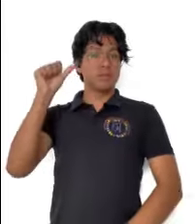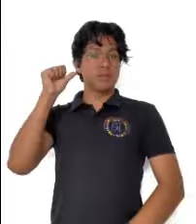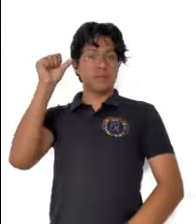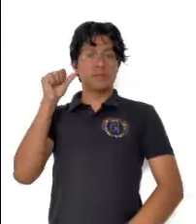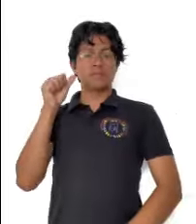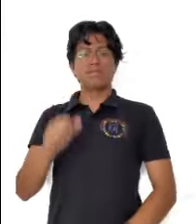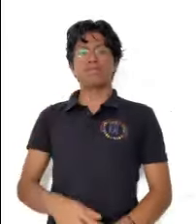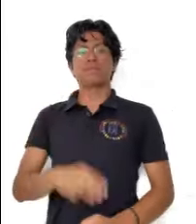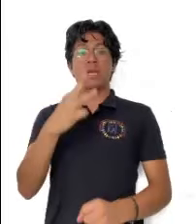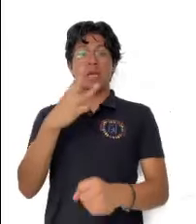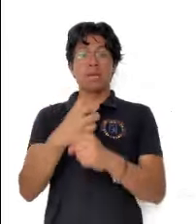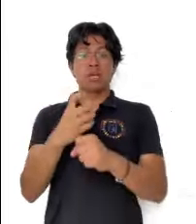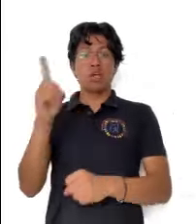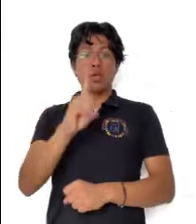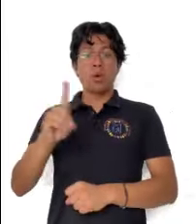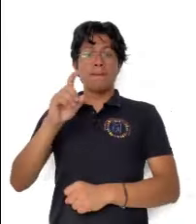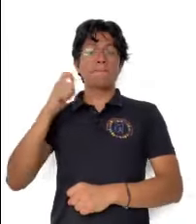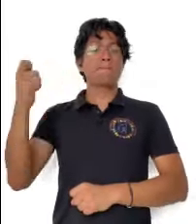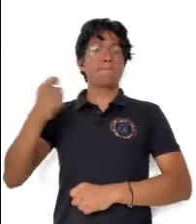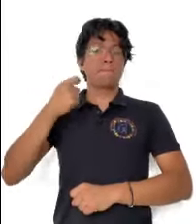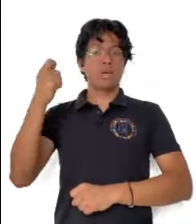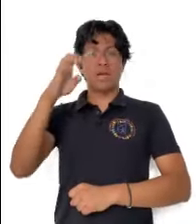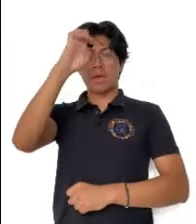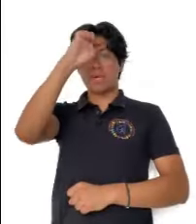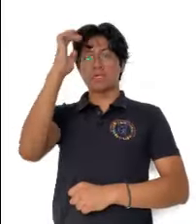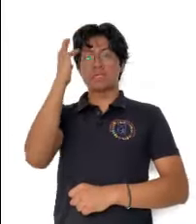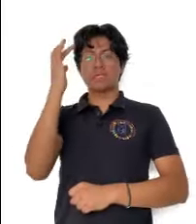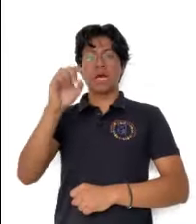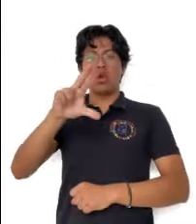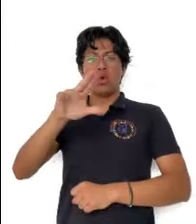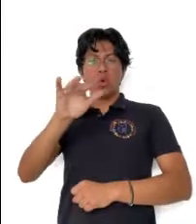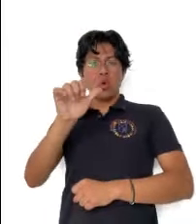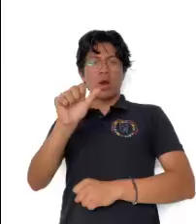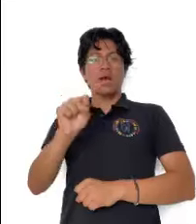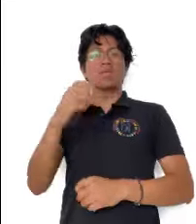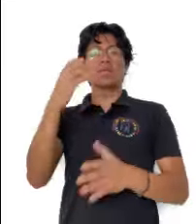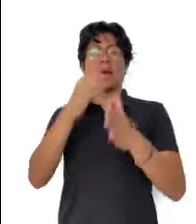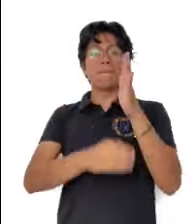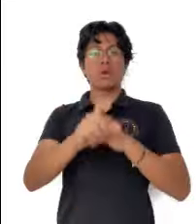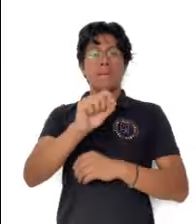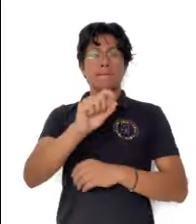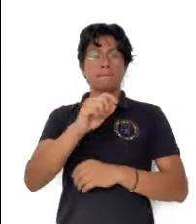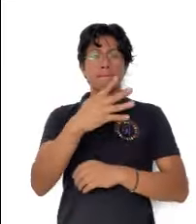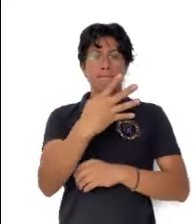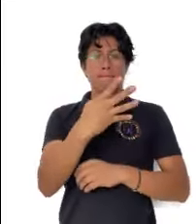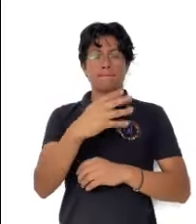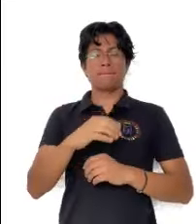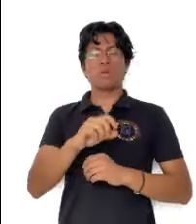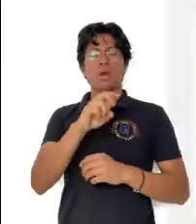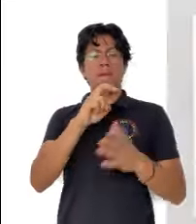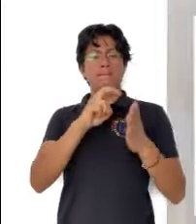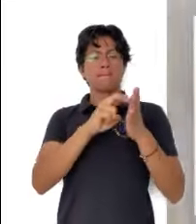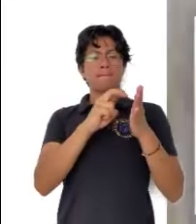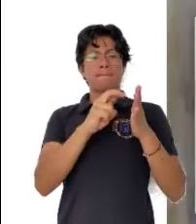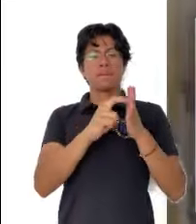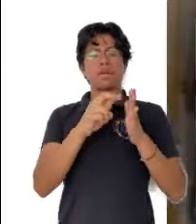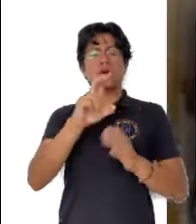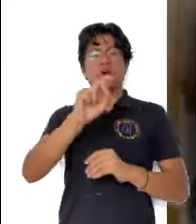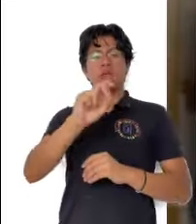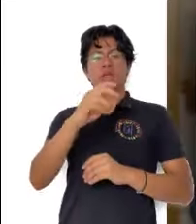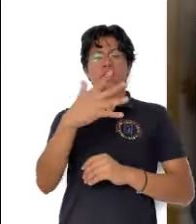14 de abril, tercer domingo de Pascua, Evangelio de San Lucas capítulo 24,